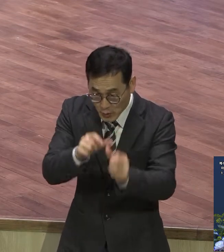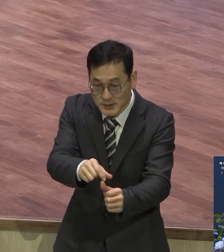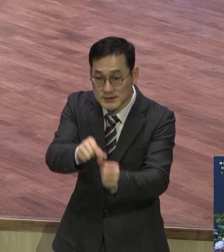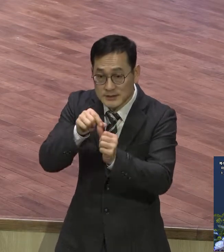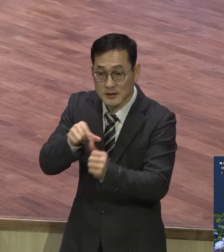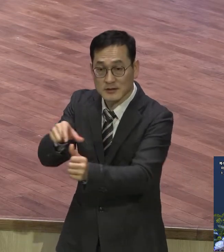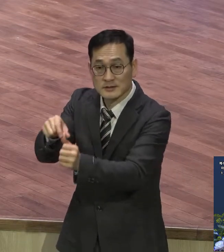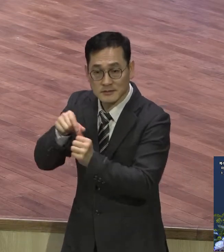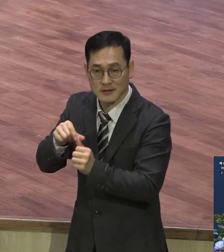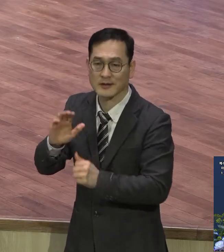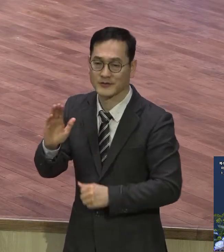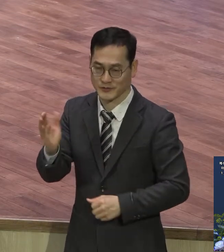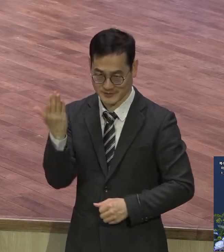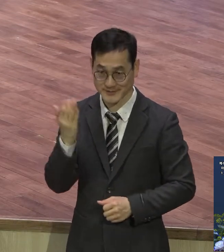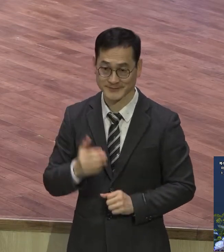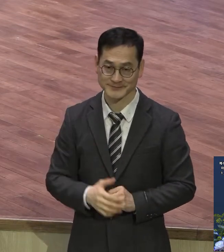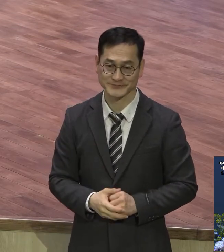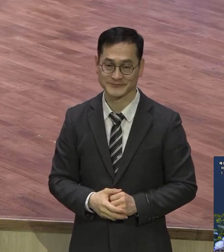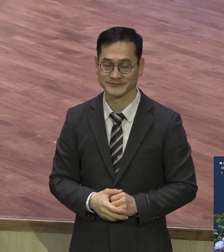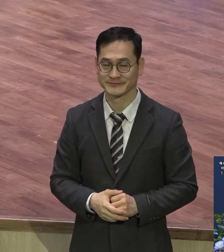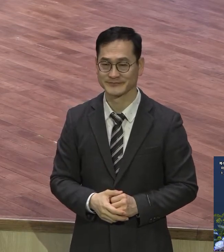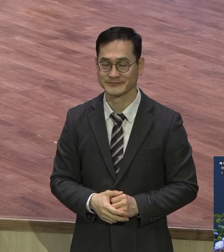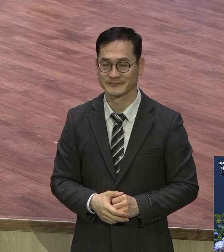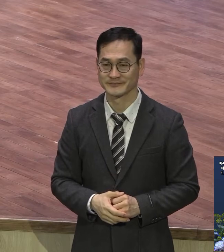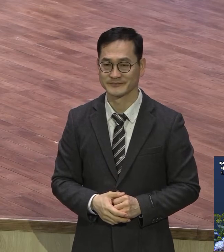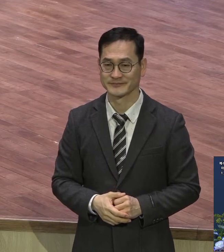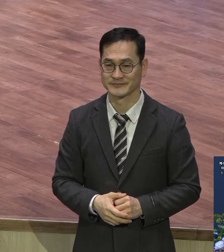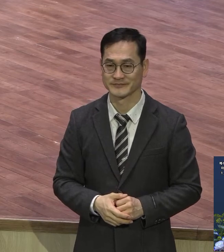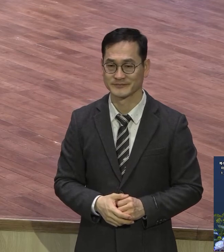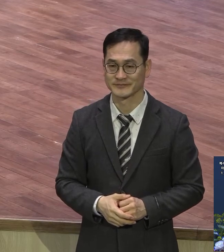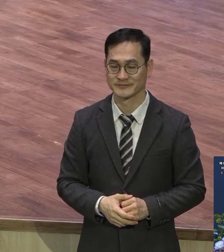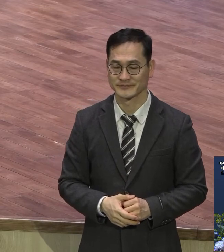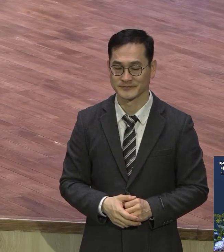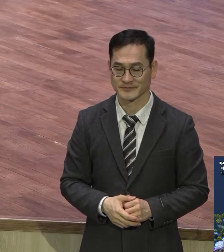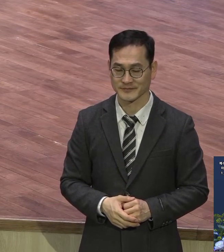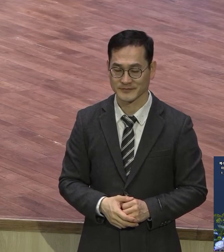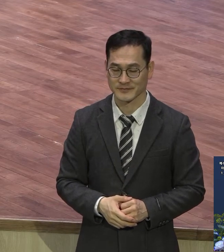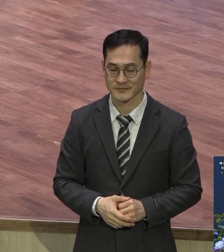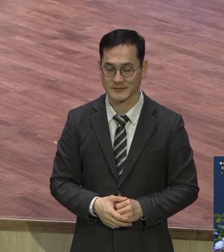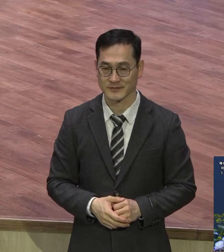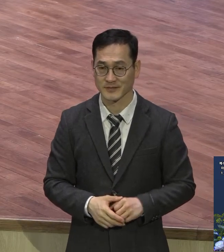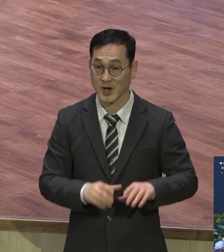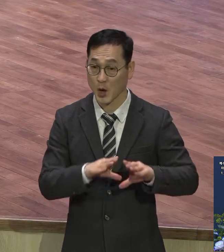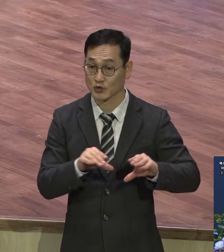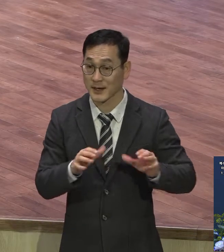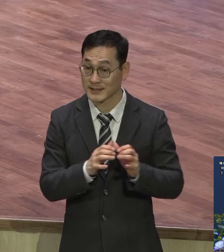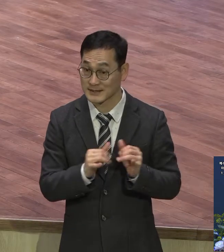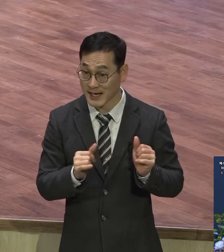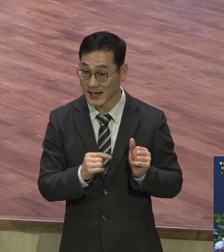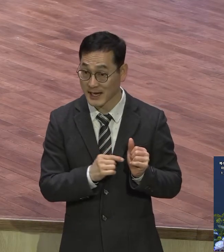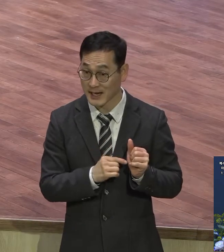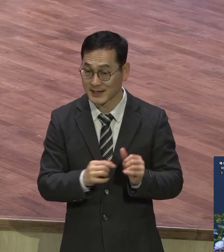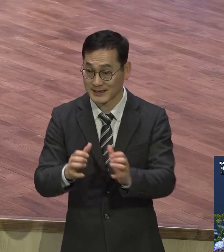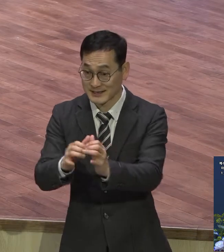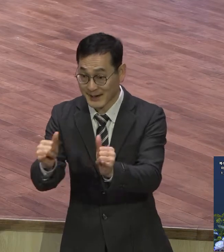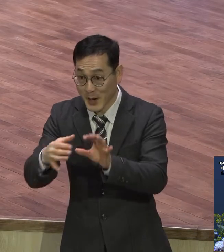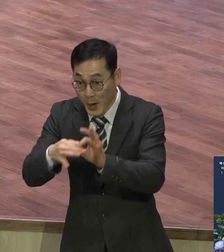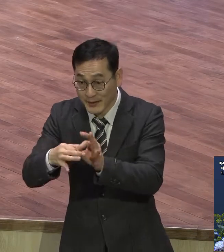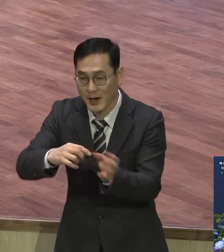사람을 살리지 온유한은 사람과의 관계를 해보시키는 해보시키는 지름길이에요 지름길이에요 온유한 온유한 자 자 사람과의